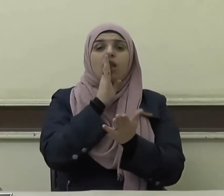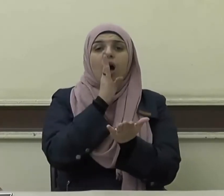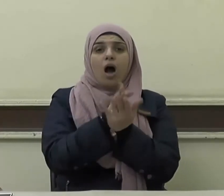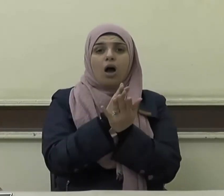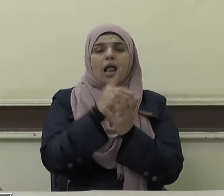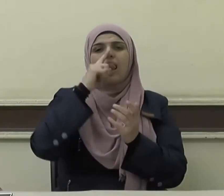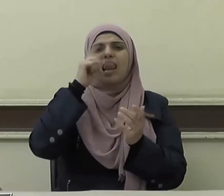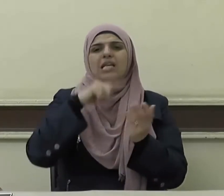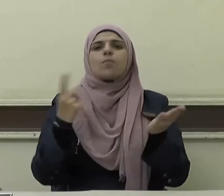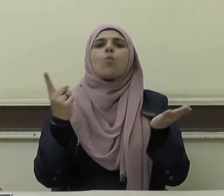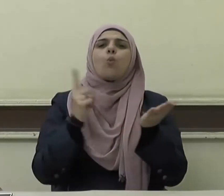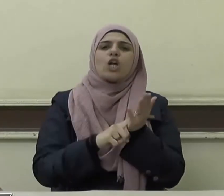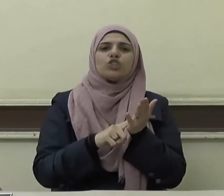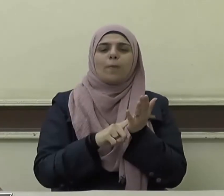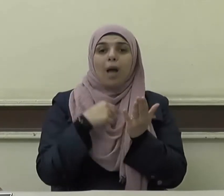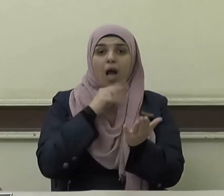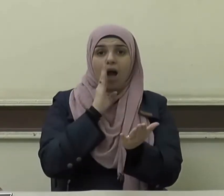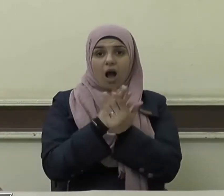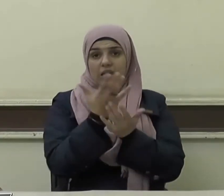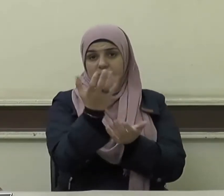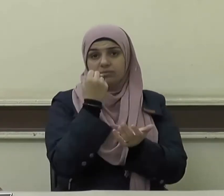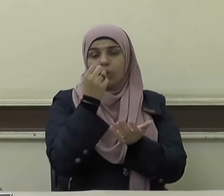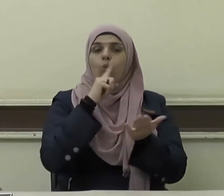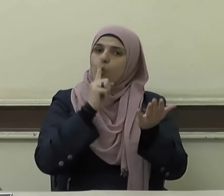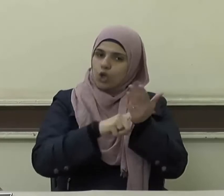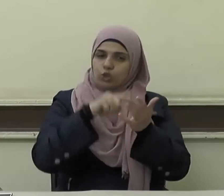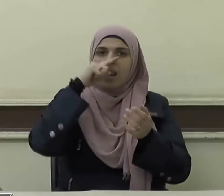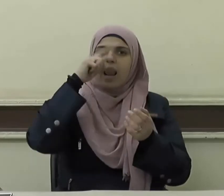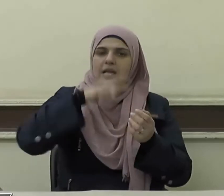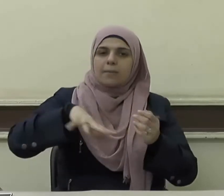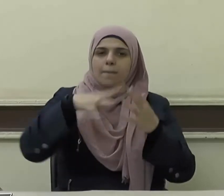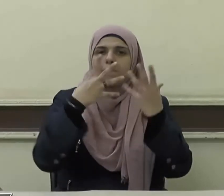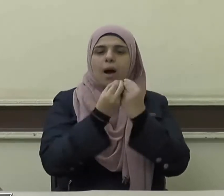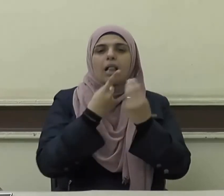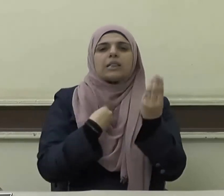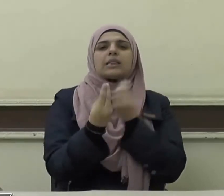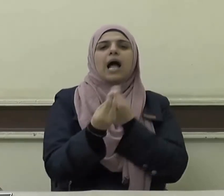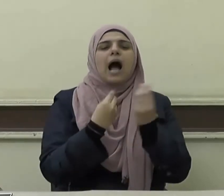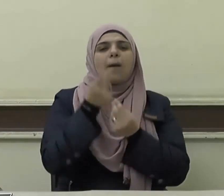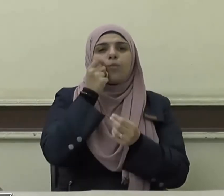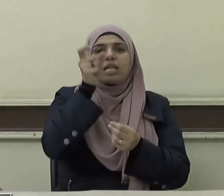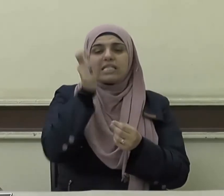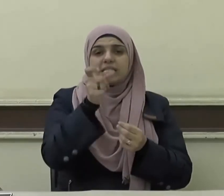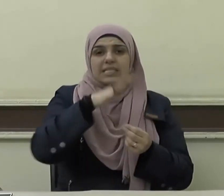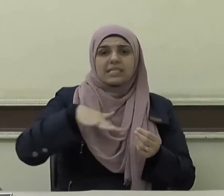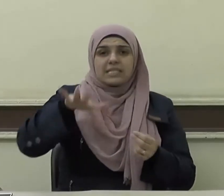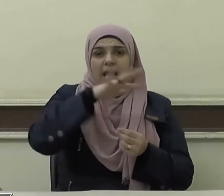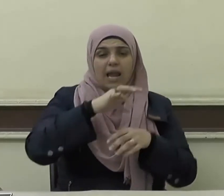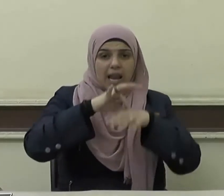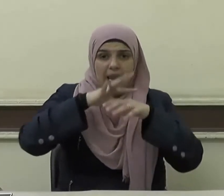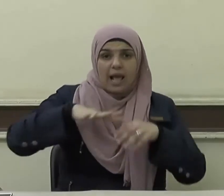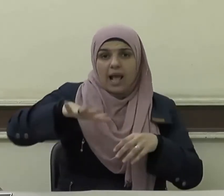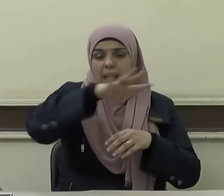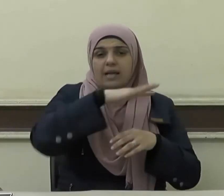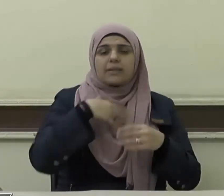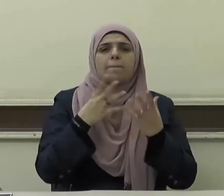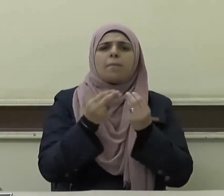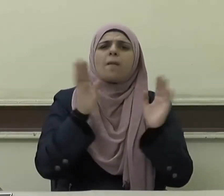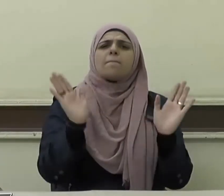مقابل الواجب وأن يعامل الإنسان الناس بما